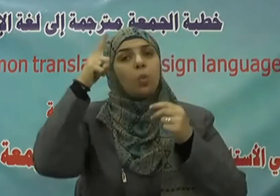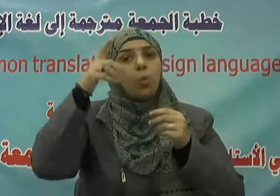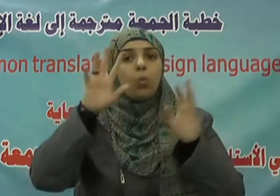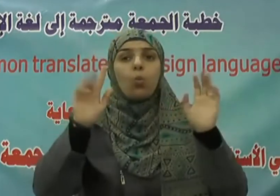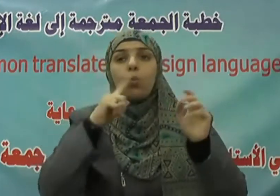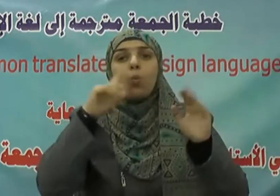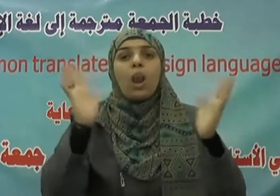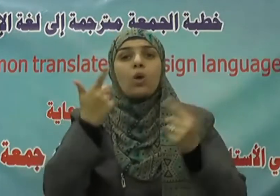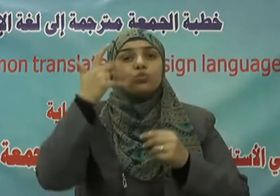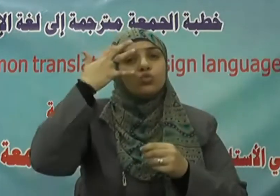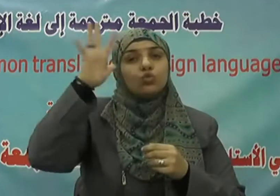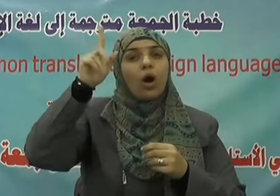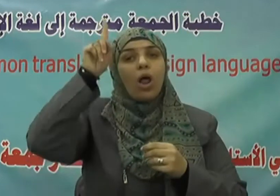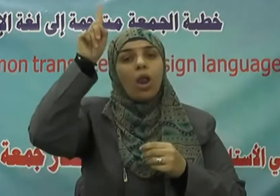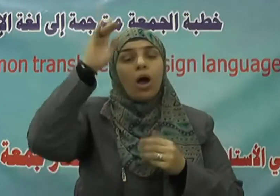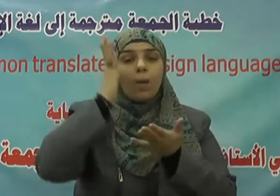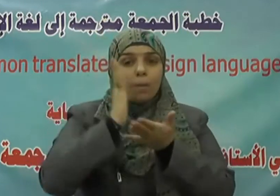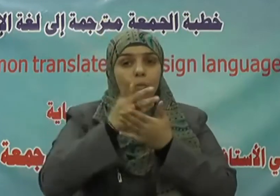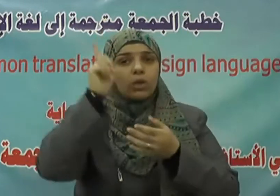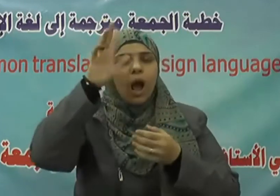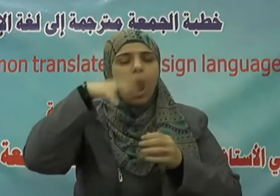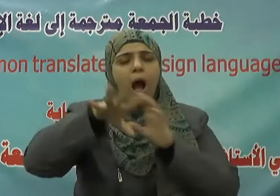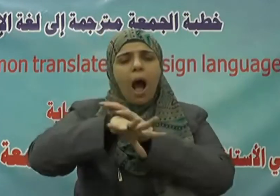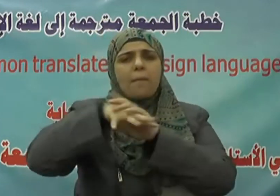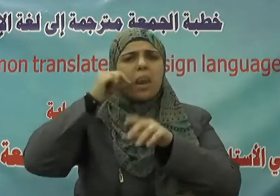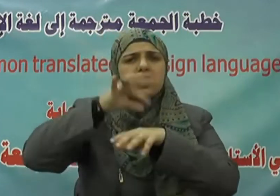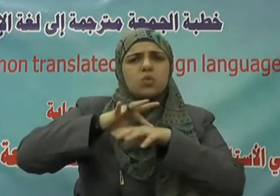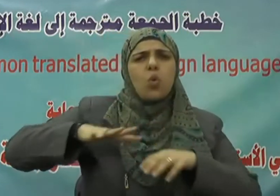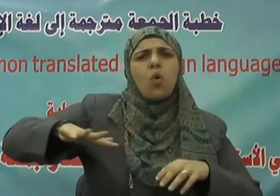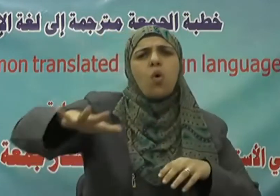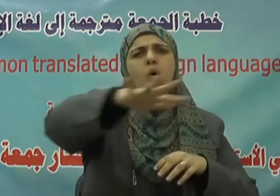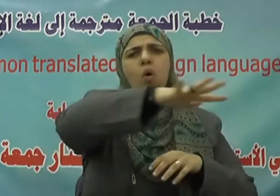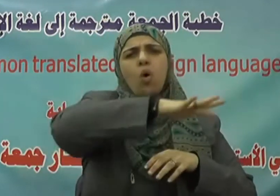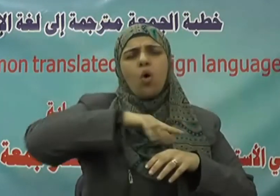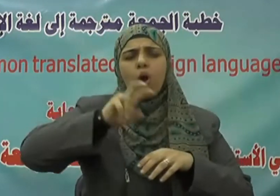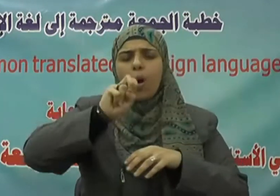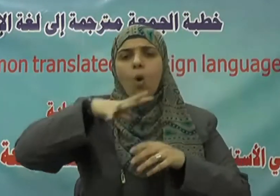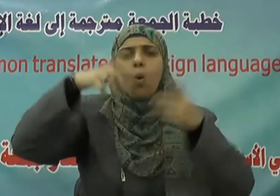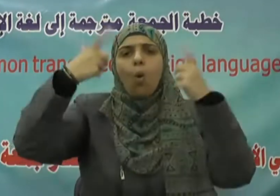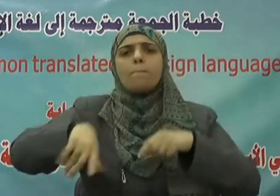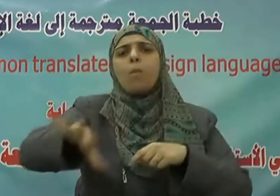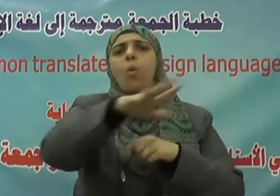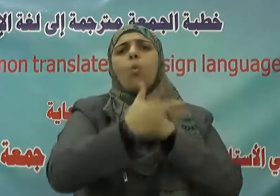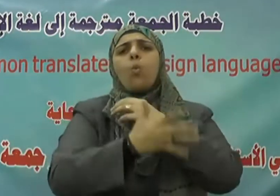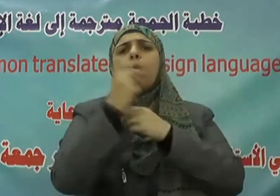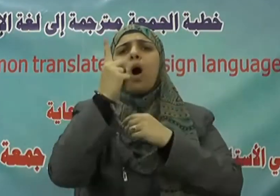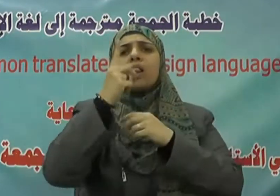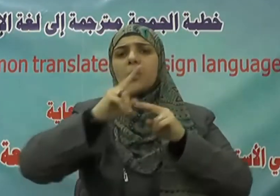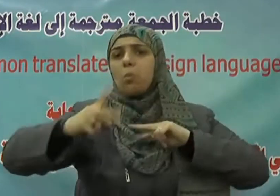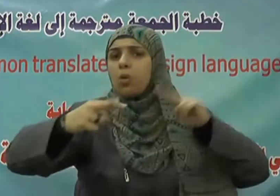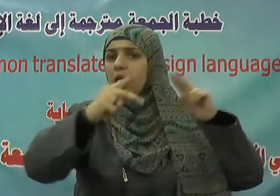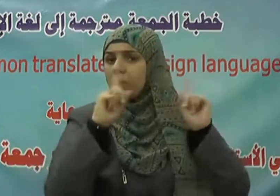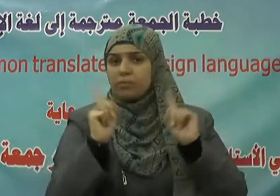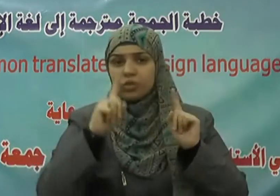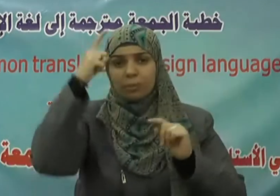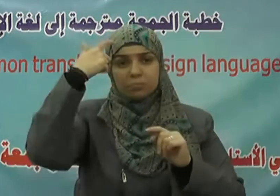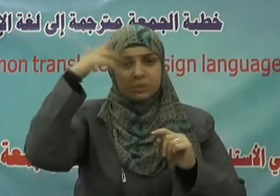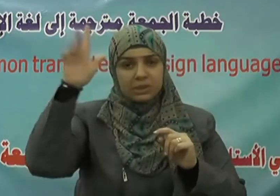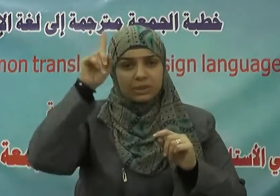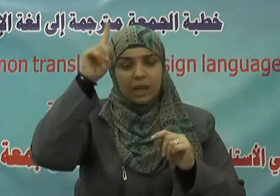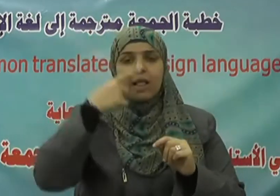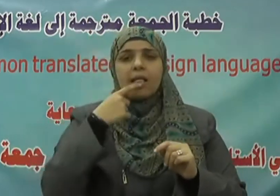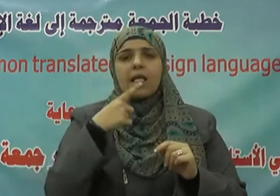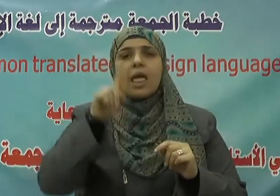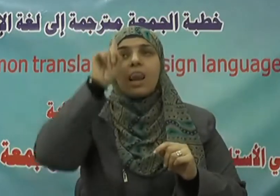الناس أمة واحدة ولا يزالون مختلفين إلا من